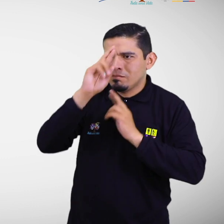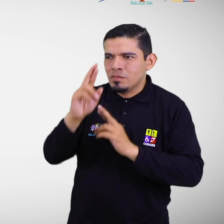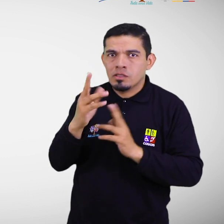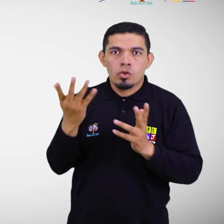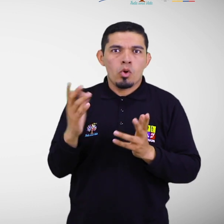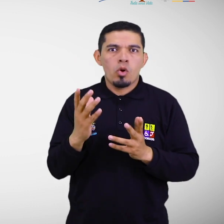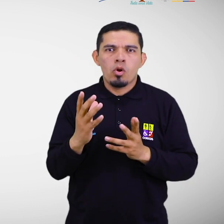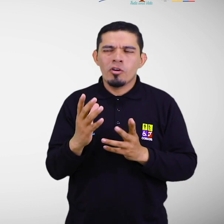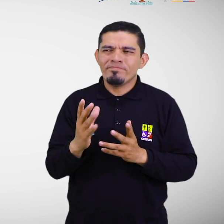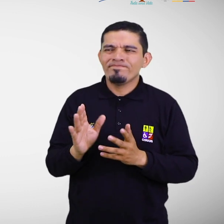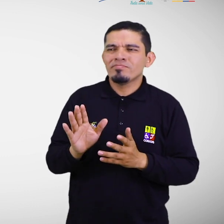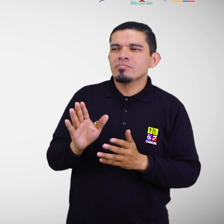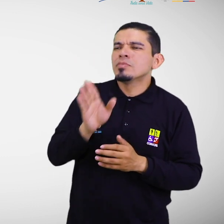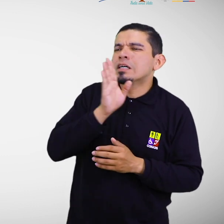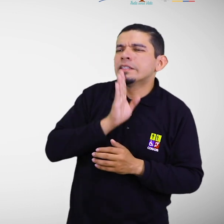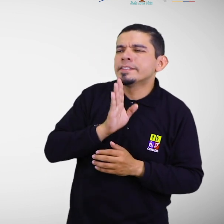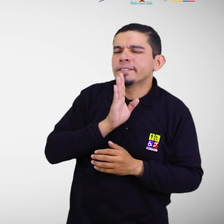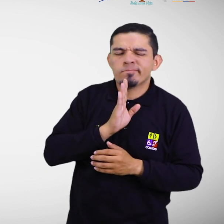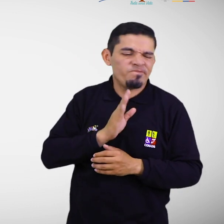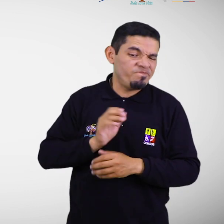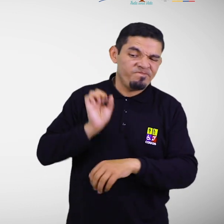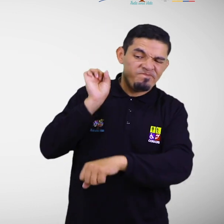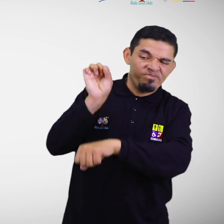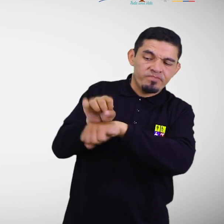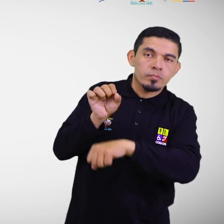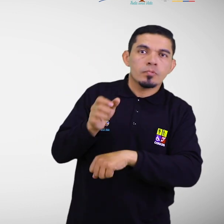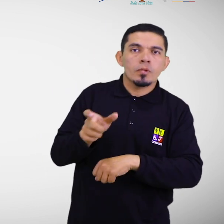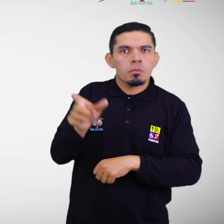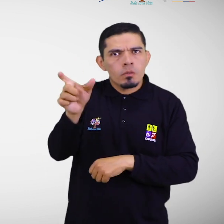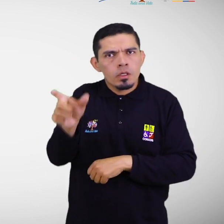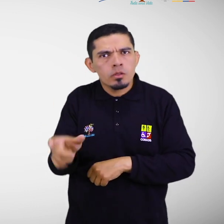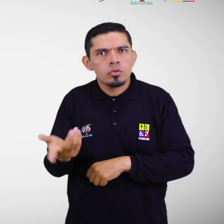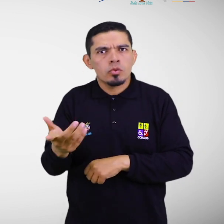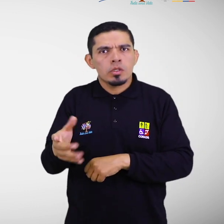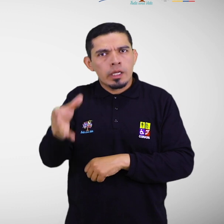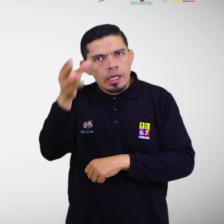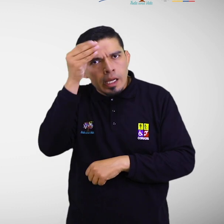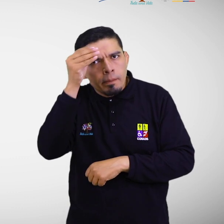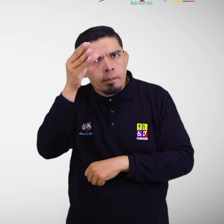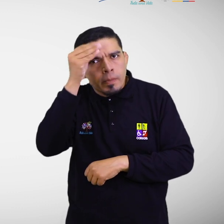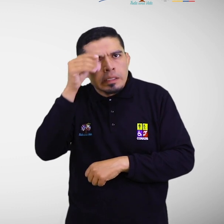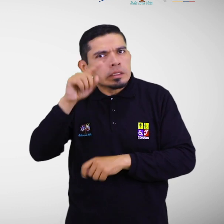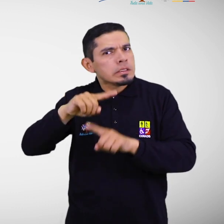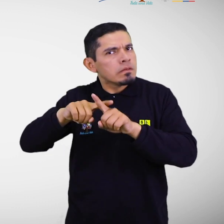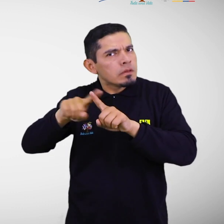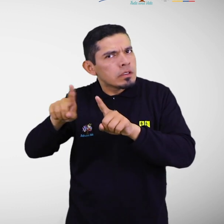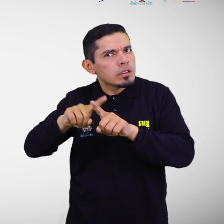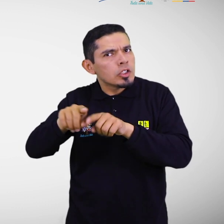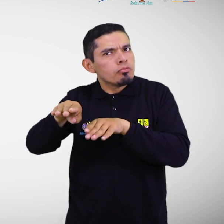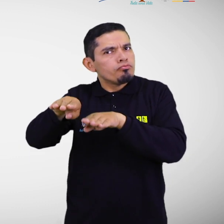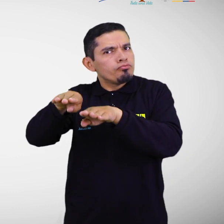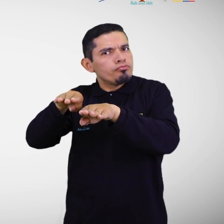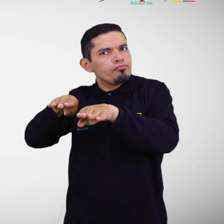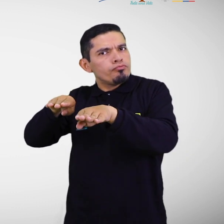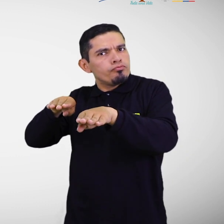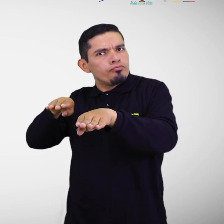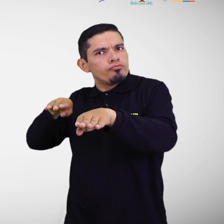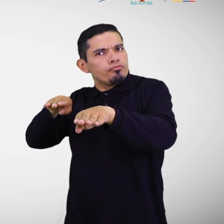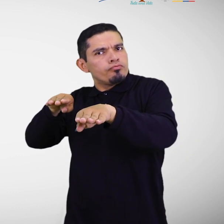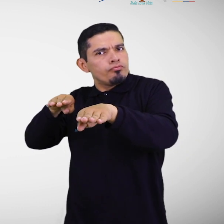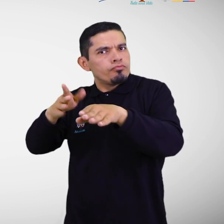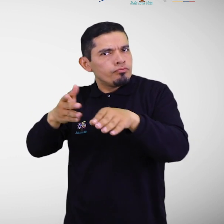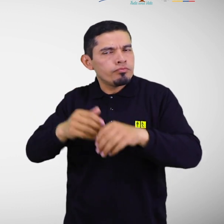Falta de comprensión y consideración hacia las características y ritmos de aprendizaje propios de una persona con discapacidad